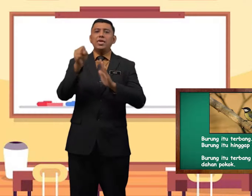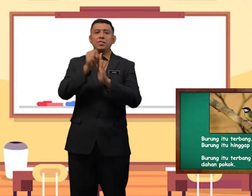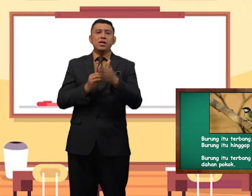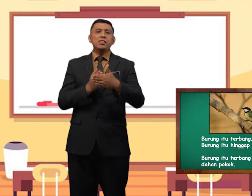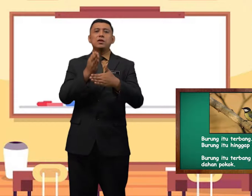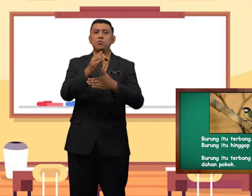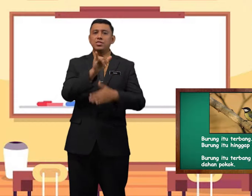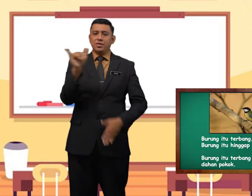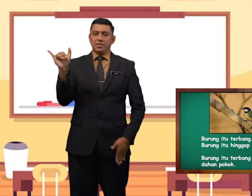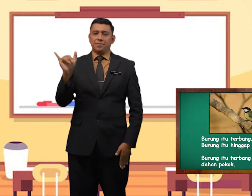seterusnya.